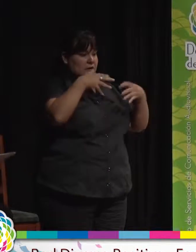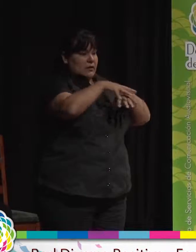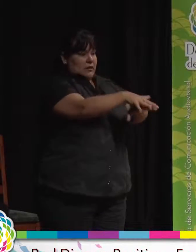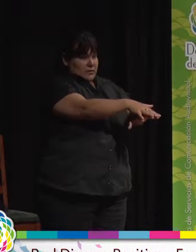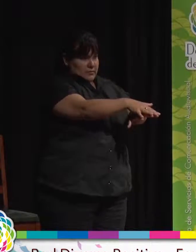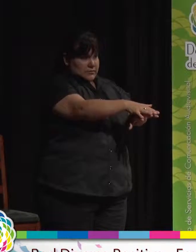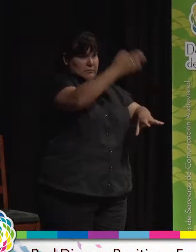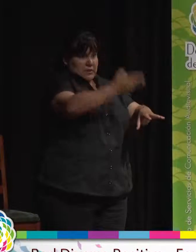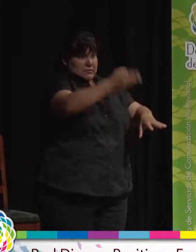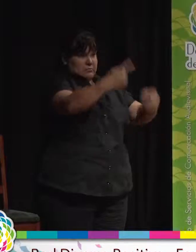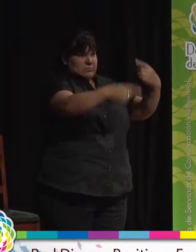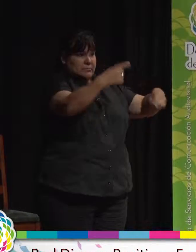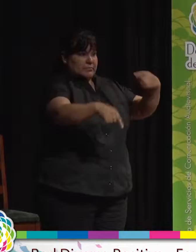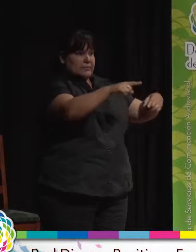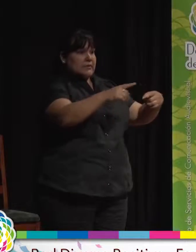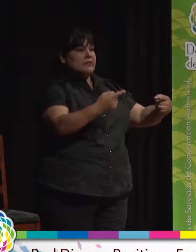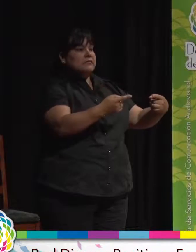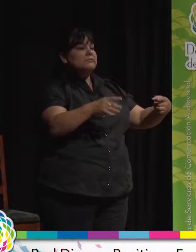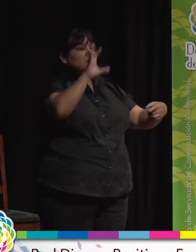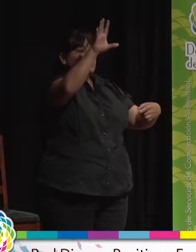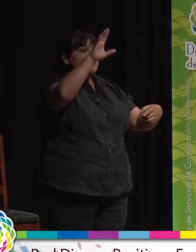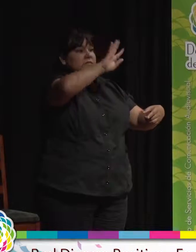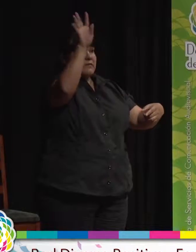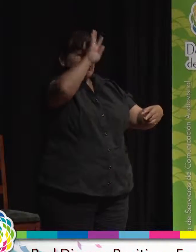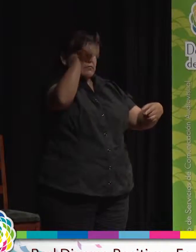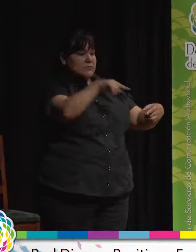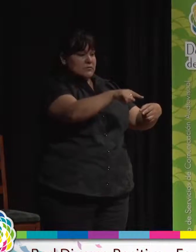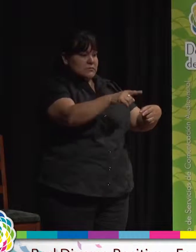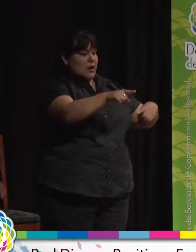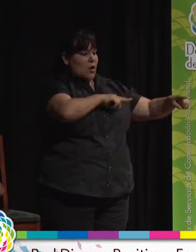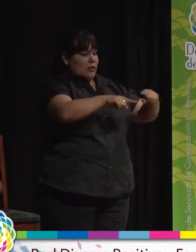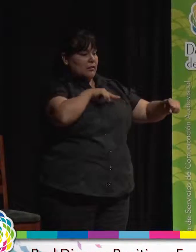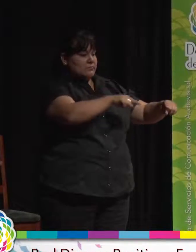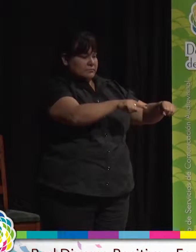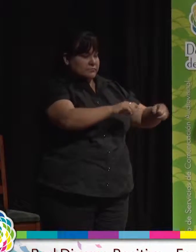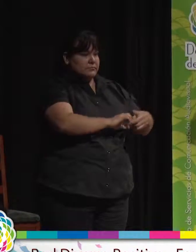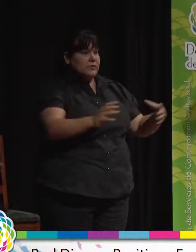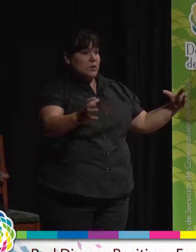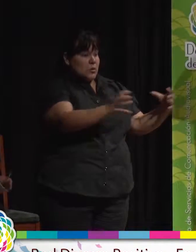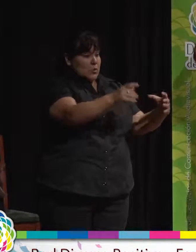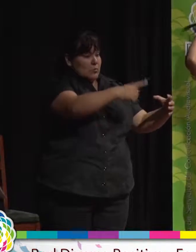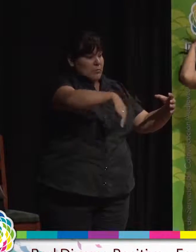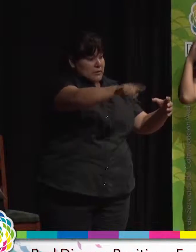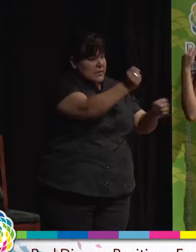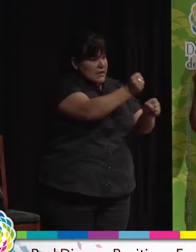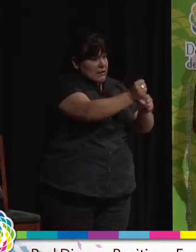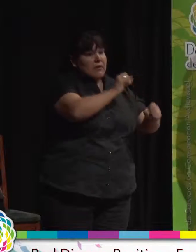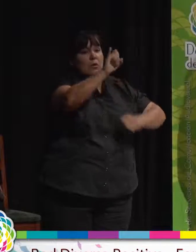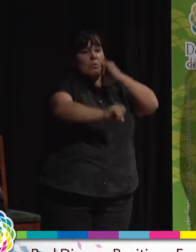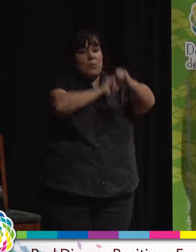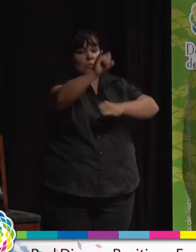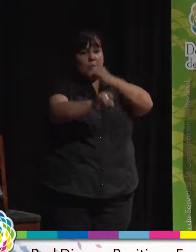y quería comentarle más o menos de se trata de la Red Diversa Positiva Formosa.